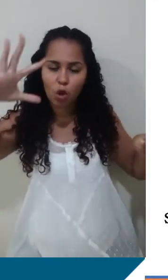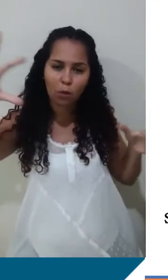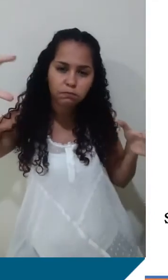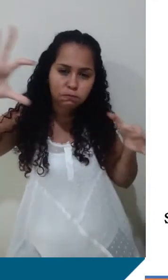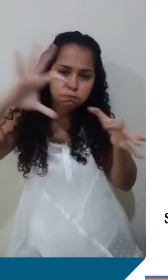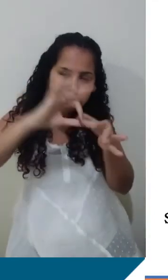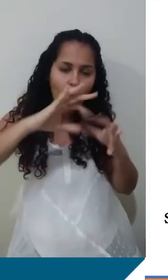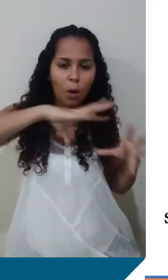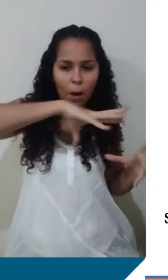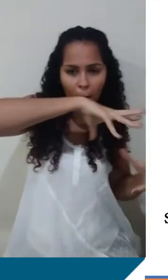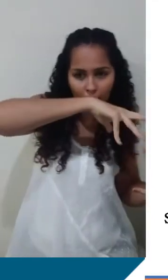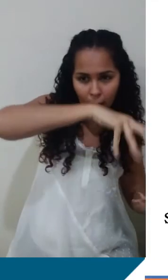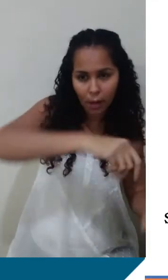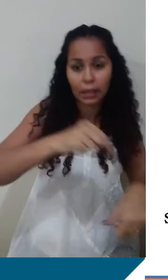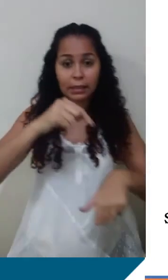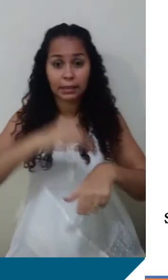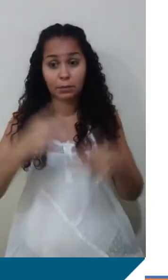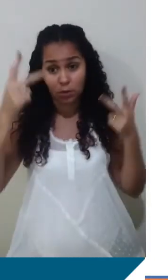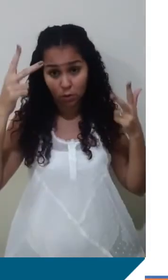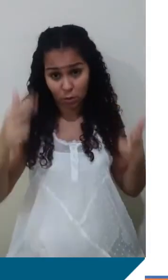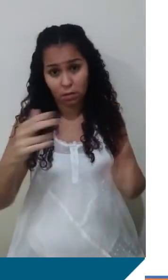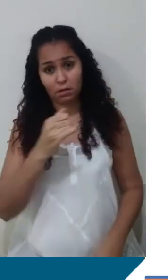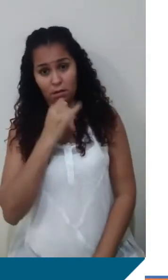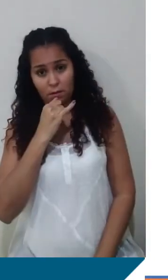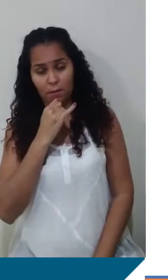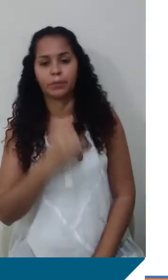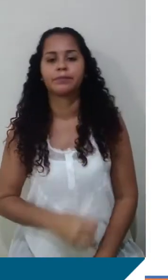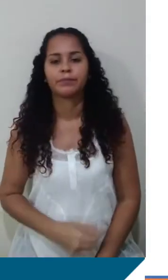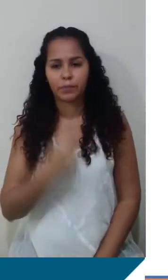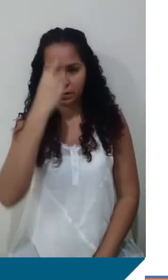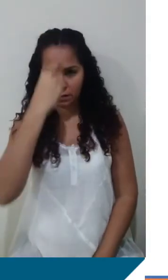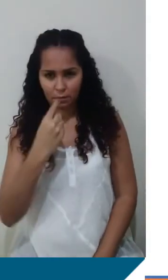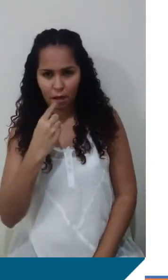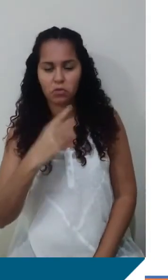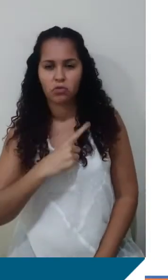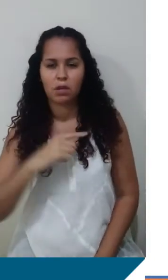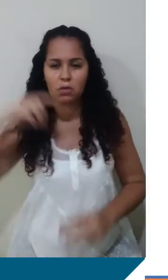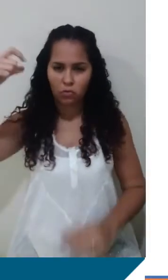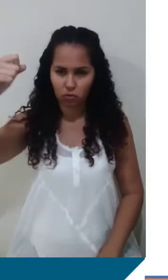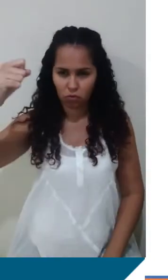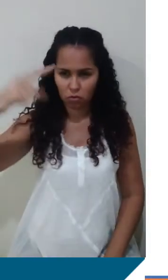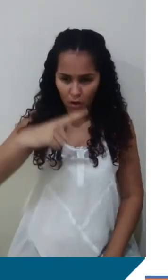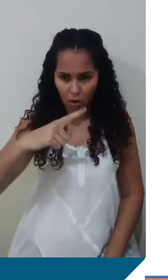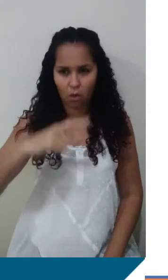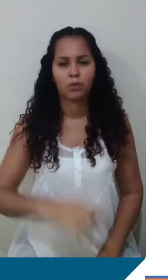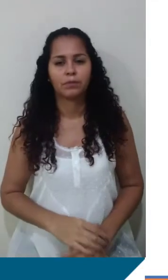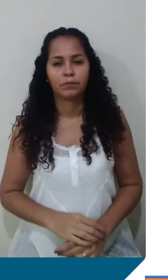iguais para tempos iguais. Então, vamos ver um exemplo. Aqui, a gente tem o Sol em um dos focos. Para a lei das áreas,